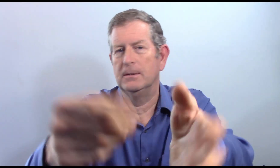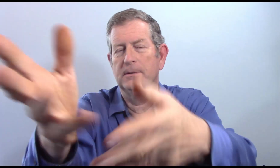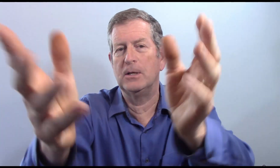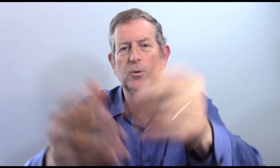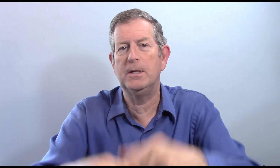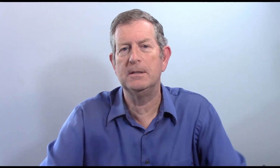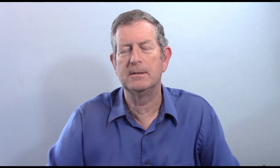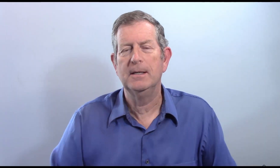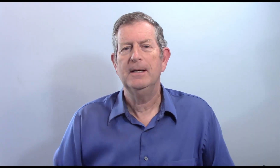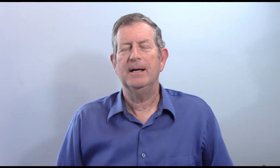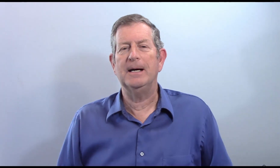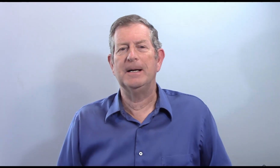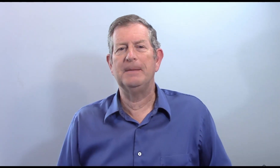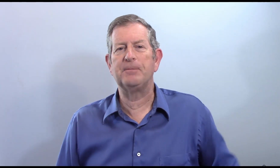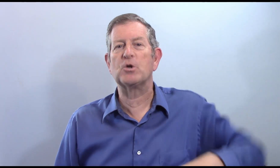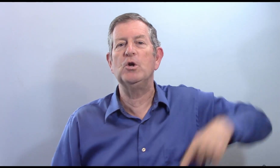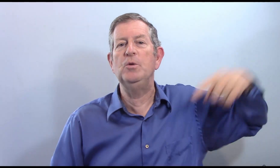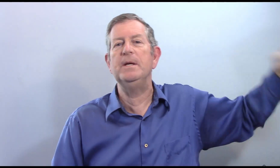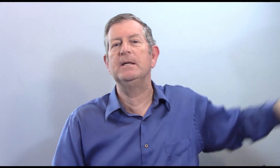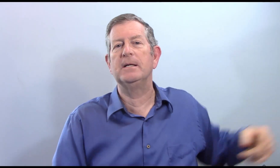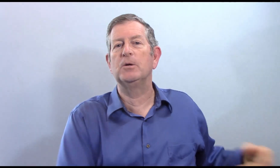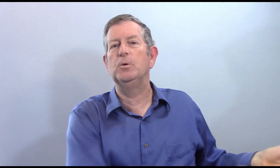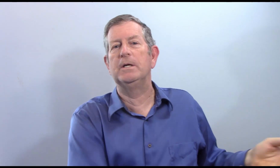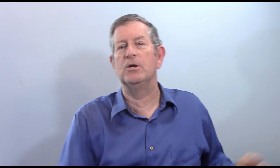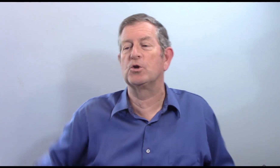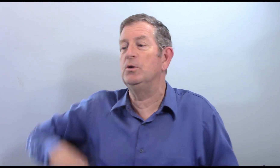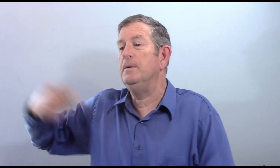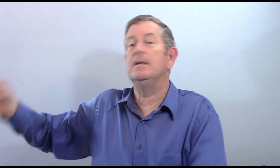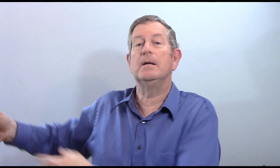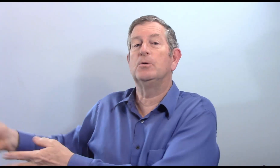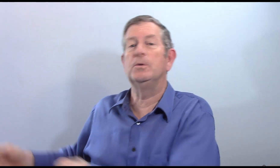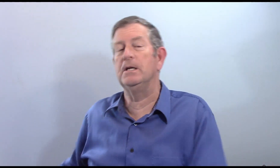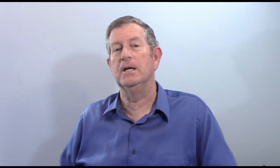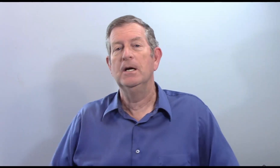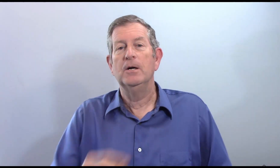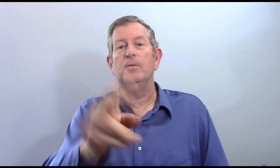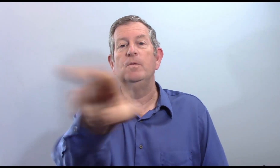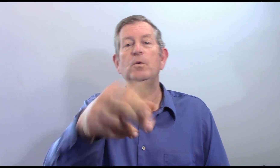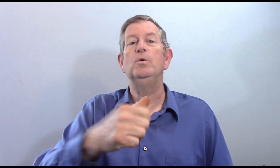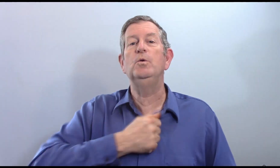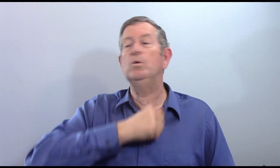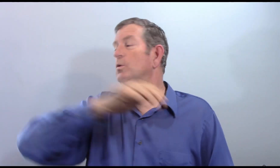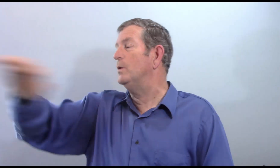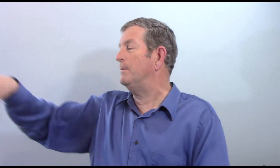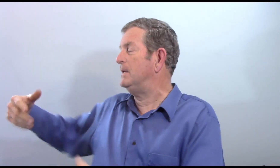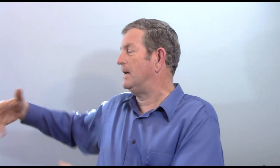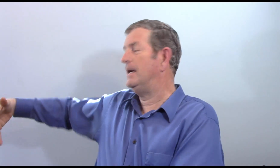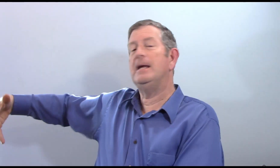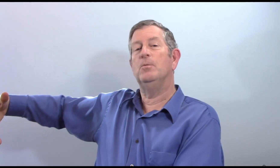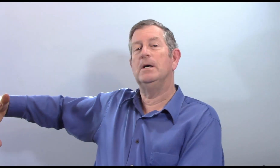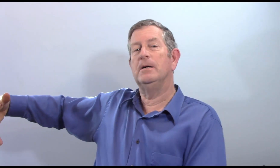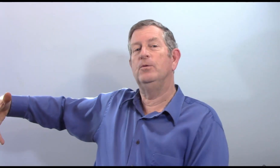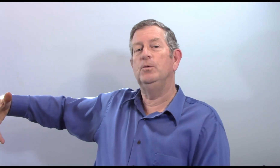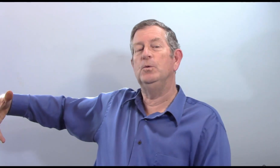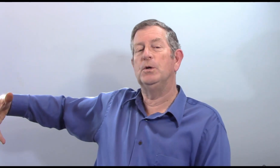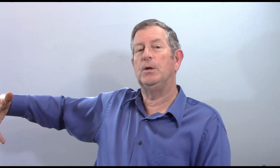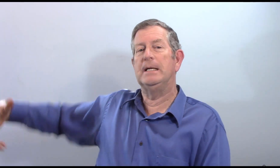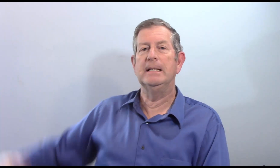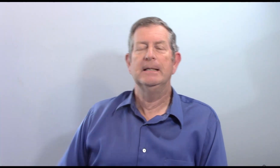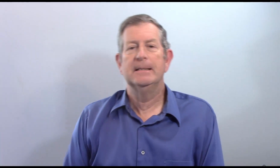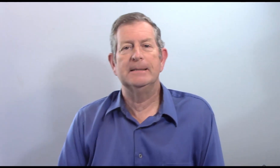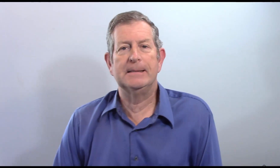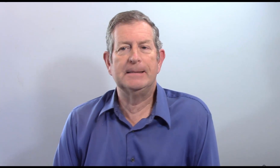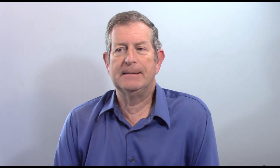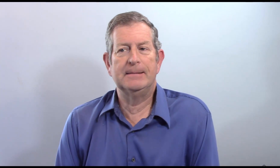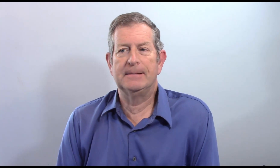biscuits, des cookies, je lui donne un cookie, je lui donne un cookie, vous, nous, Michael et moi, vous nous